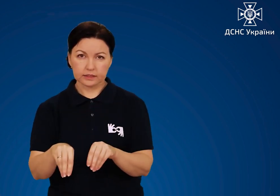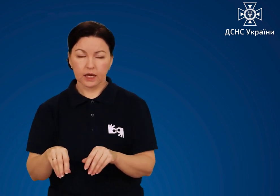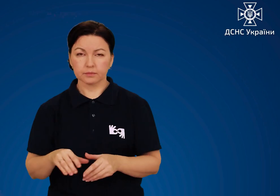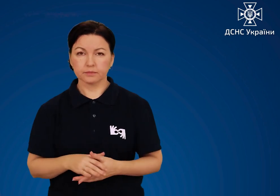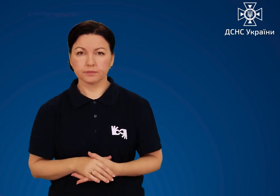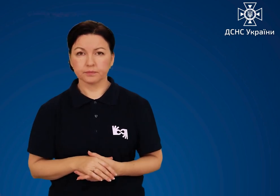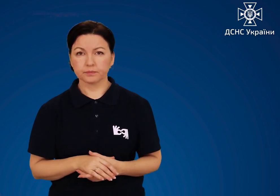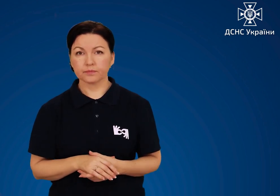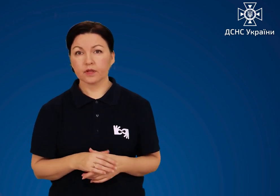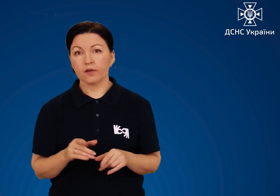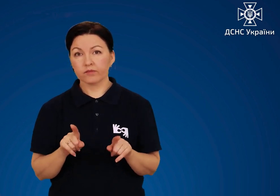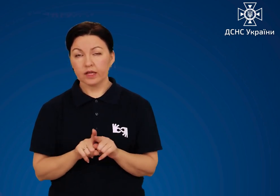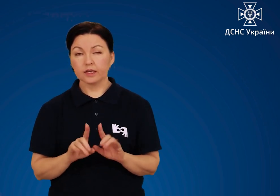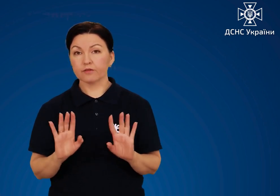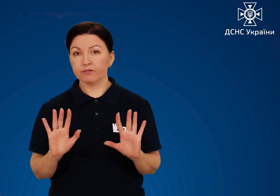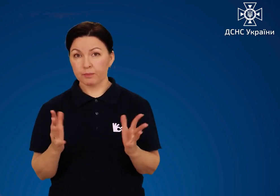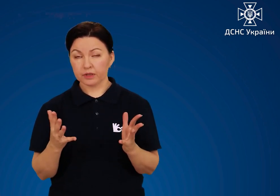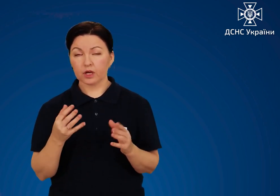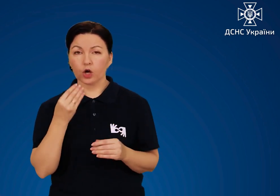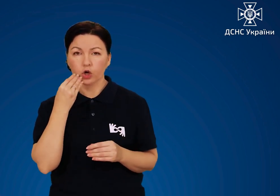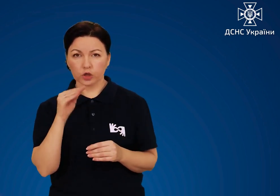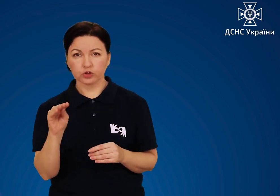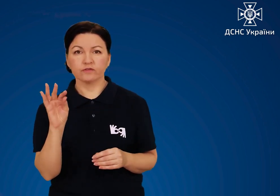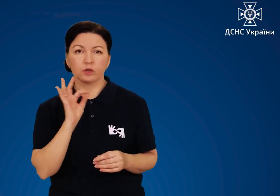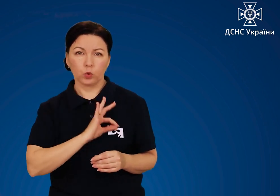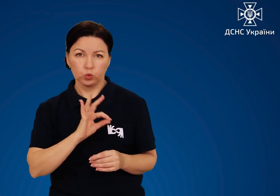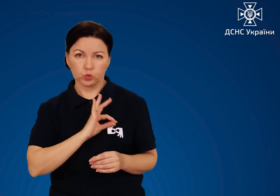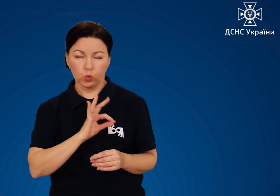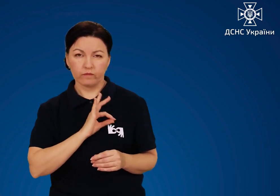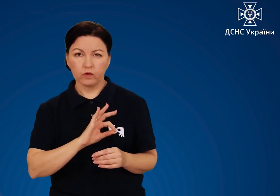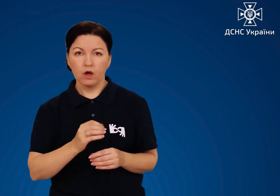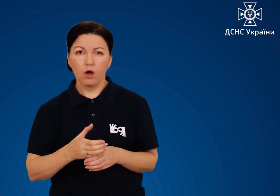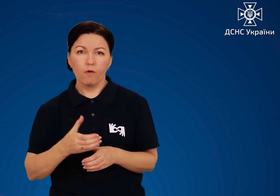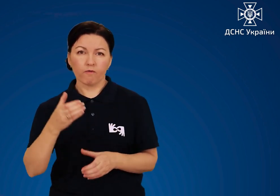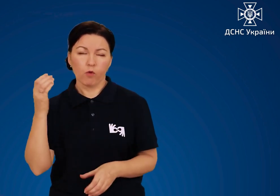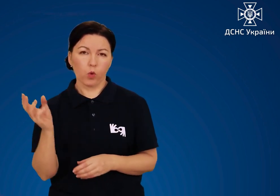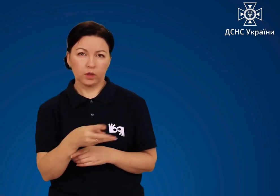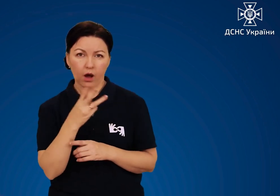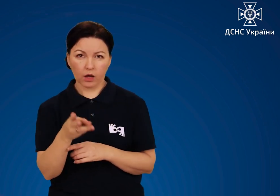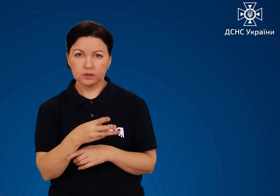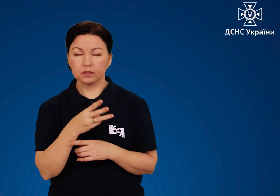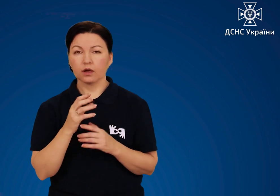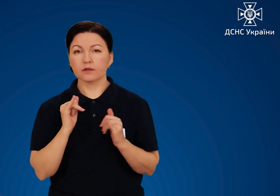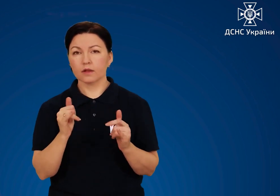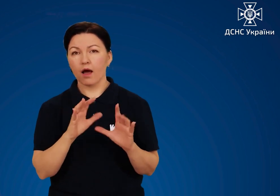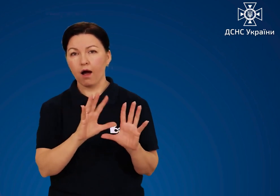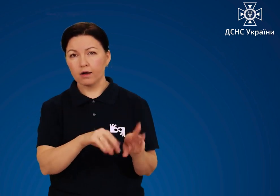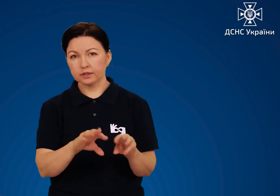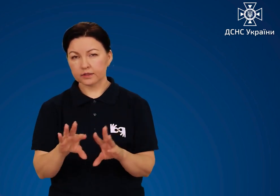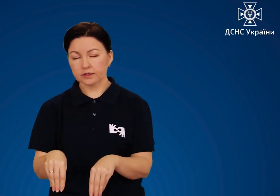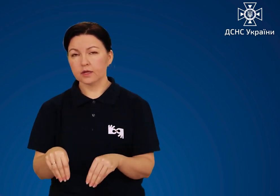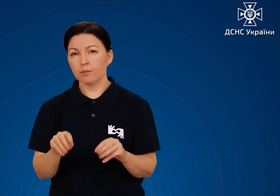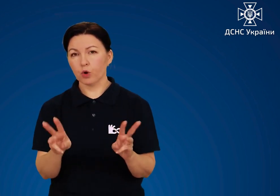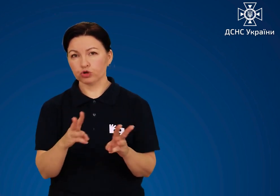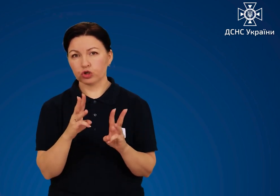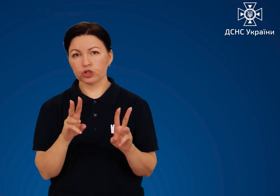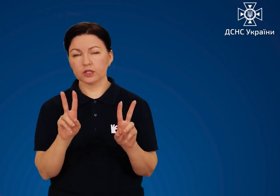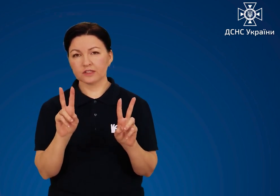пожежогасіння. В таких випадках краще використовувати вогнегасники для